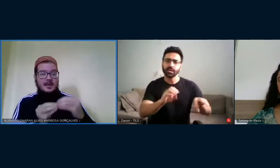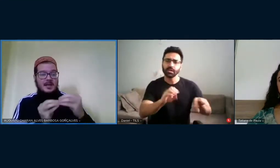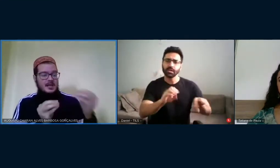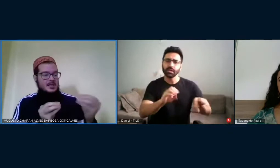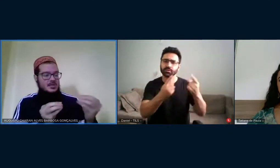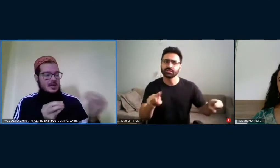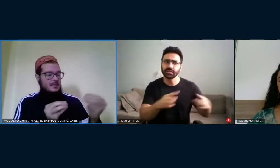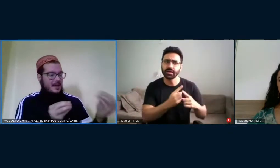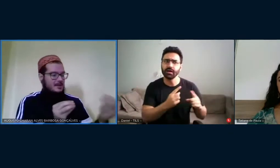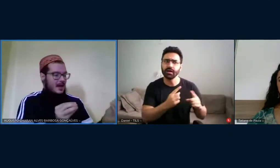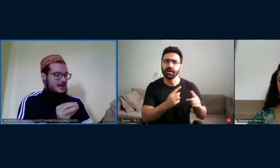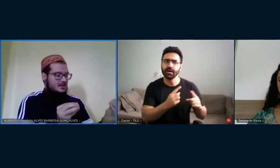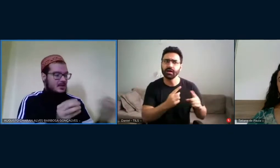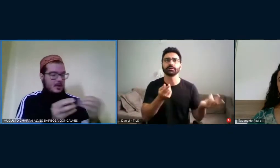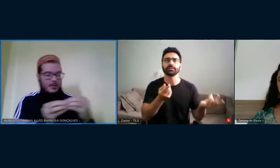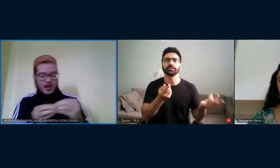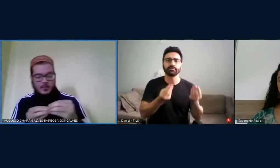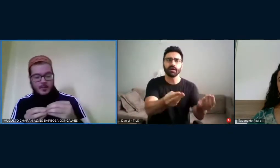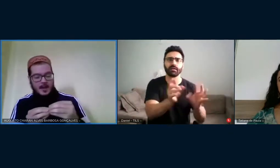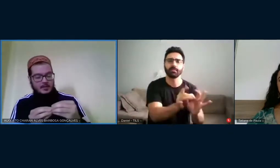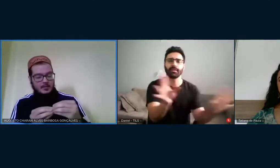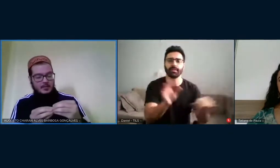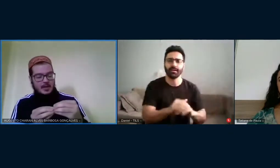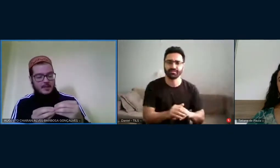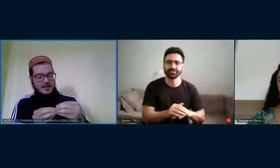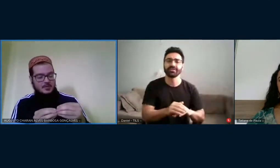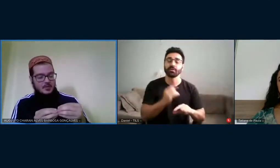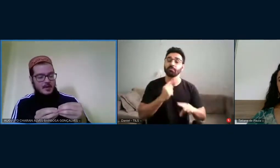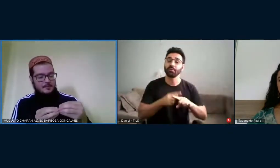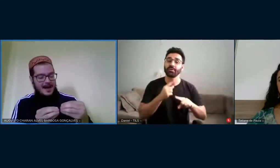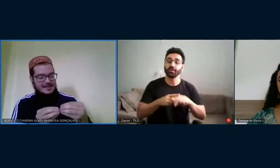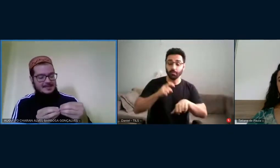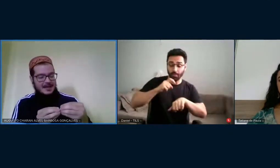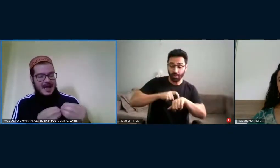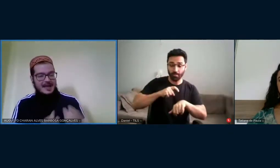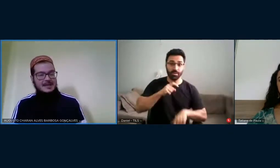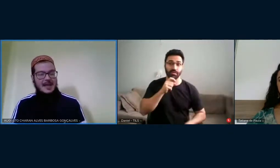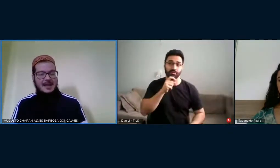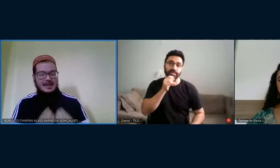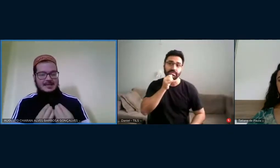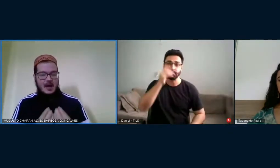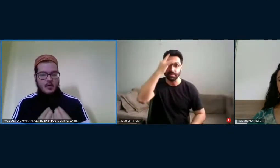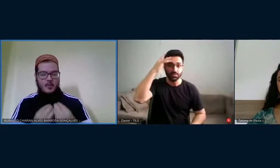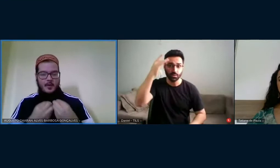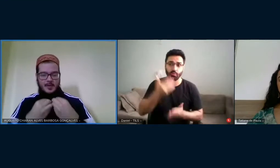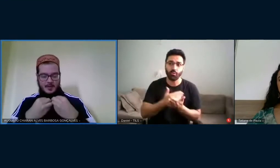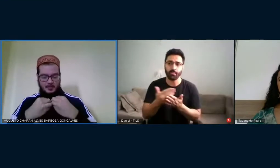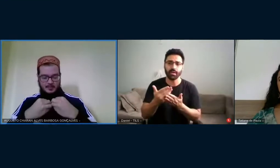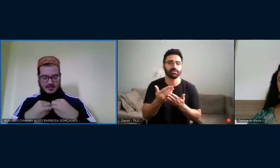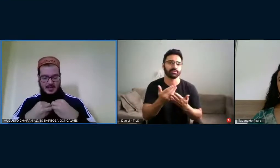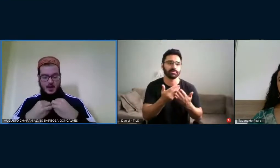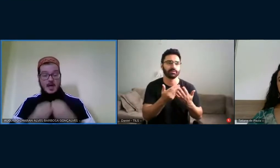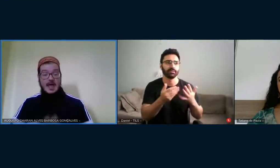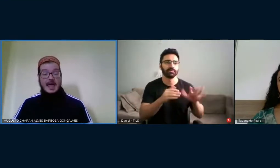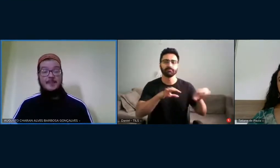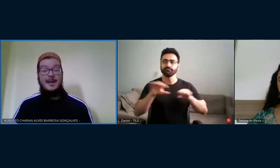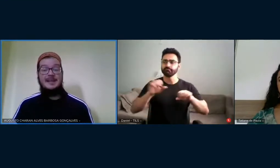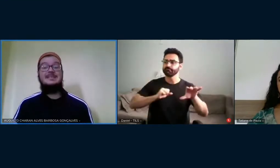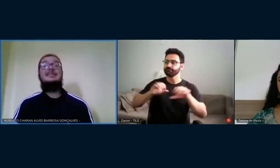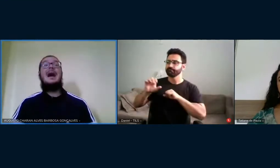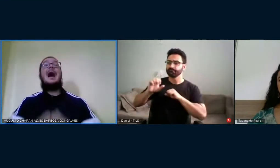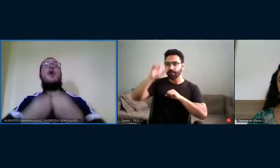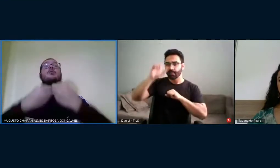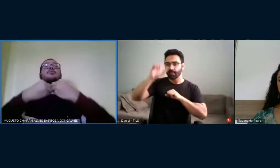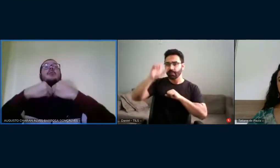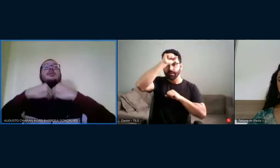possibilite a liberdade, porque no momento em que a pessoa passa a internalizar o comportamento musical, ela